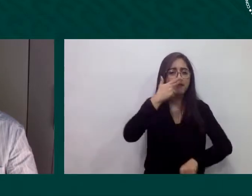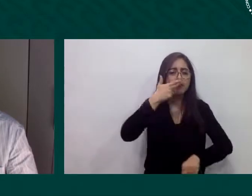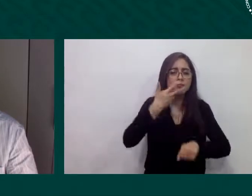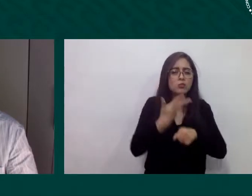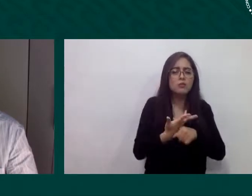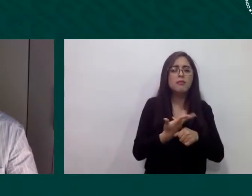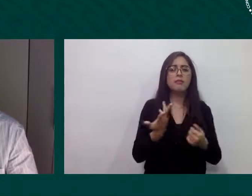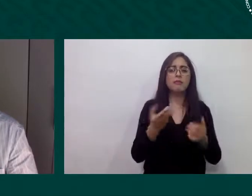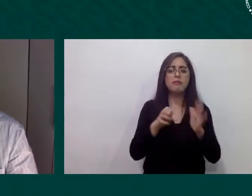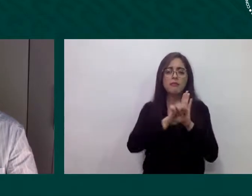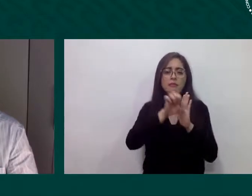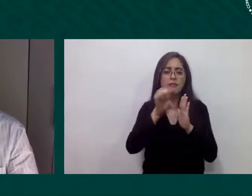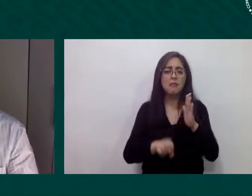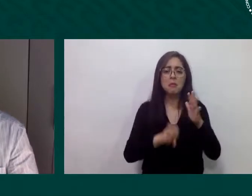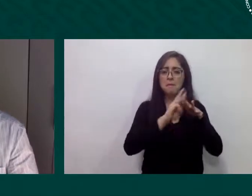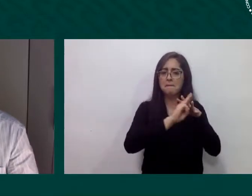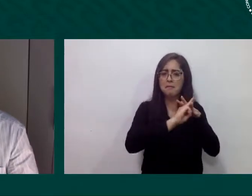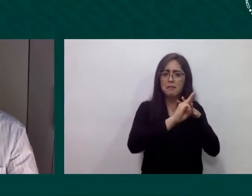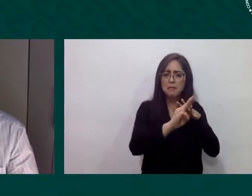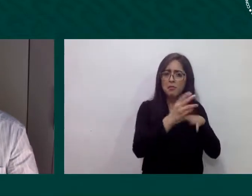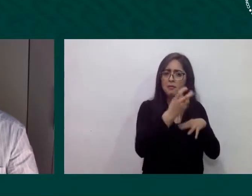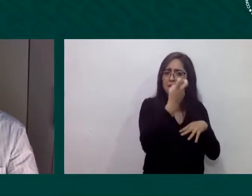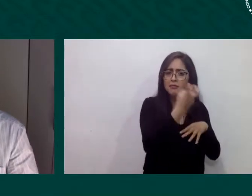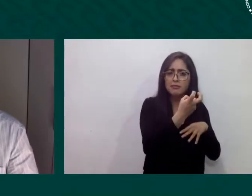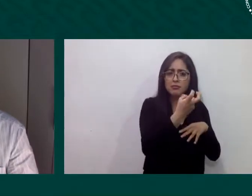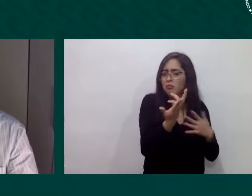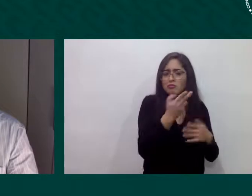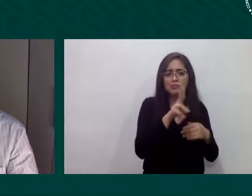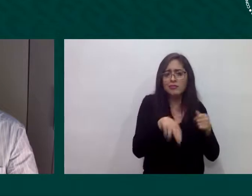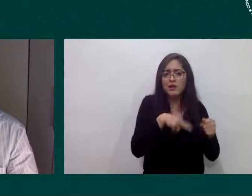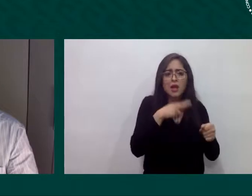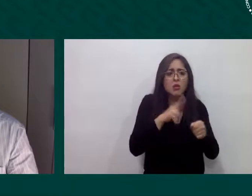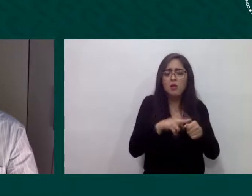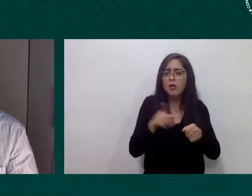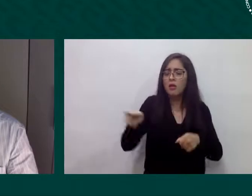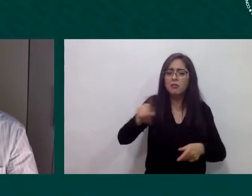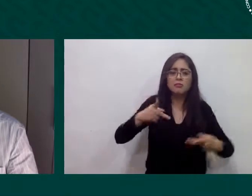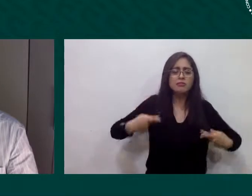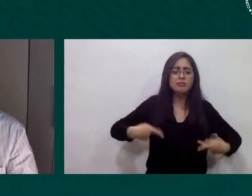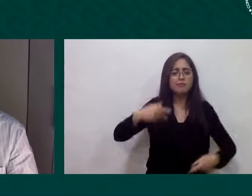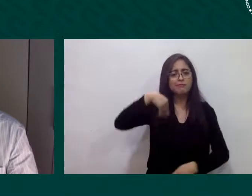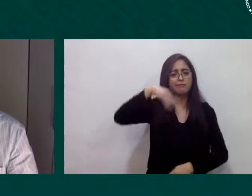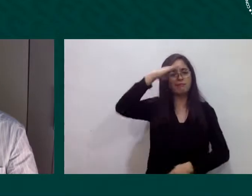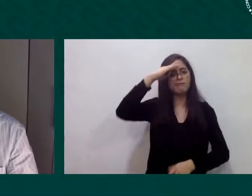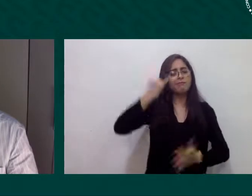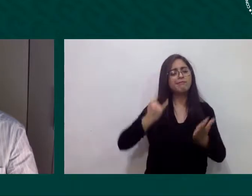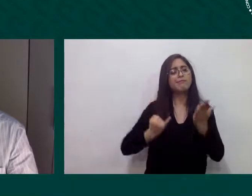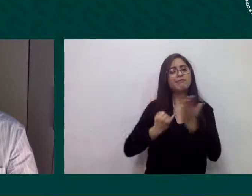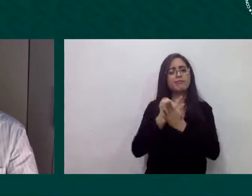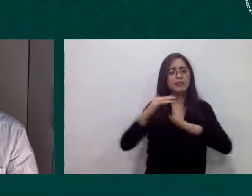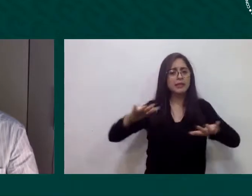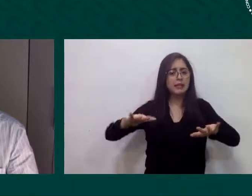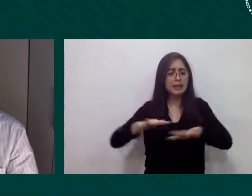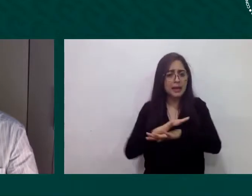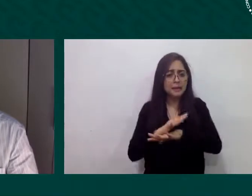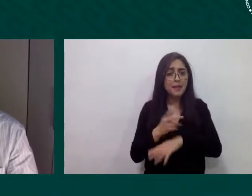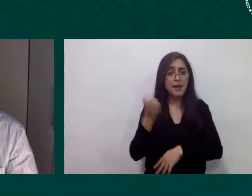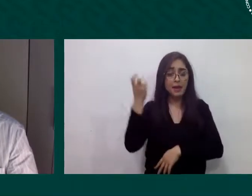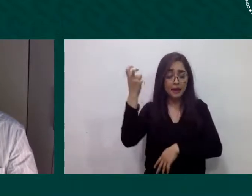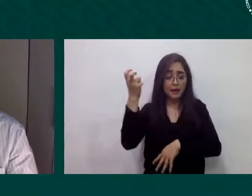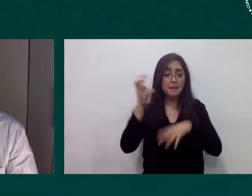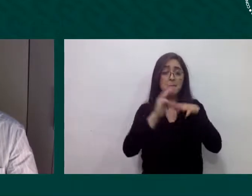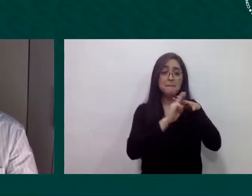el recuestador que da vida a nuestras comunidades al mismo al mismo tiempo